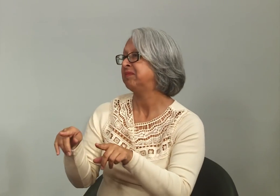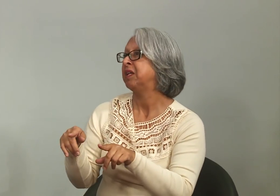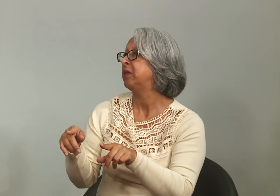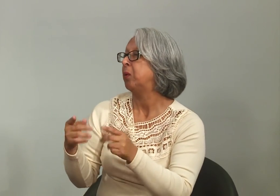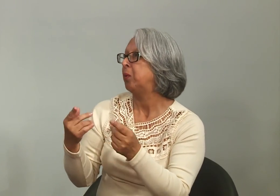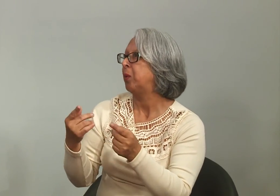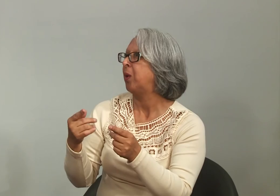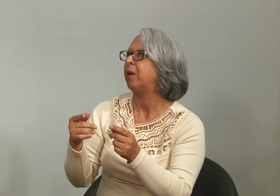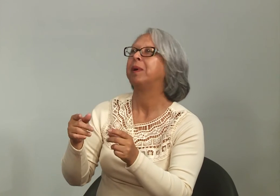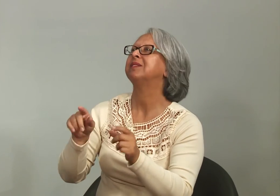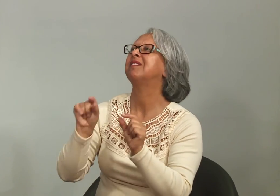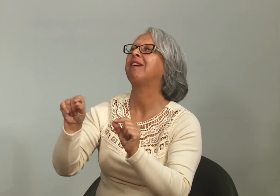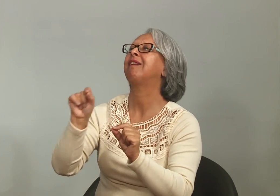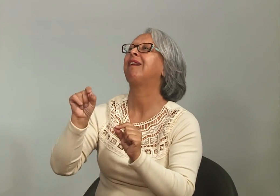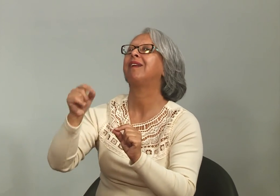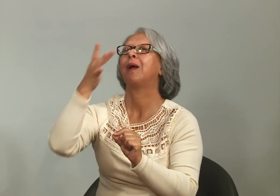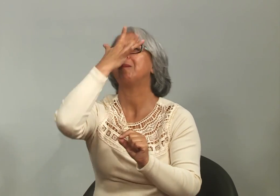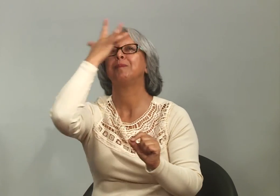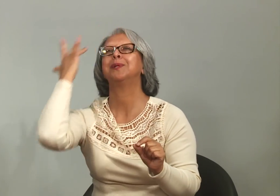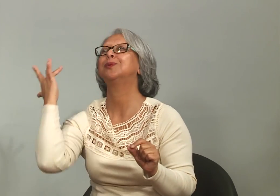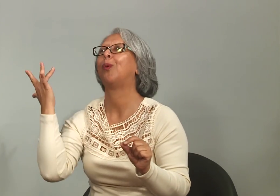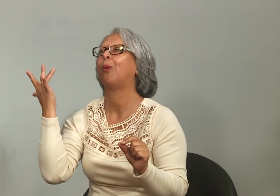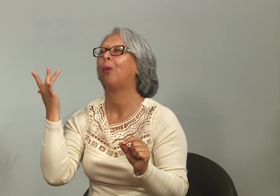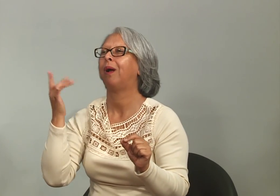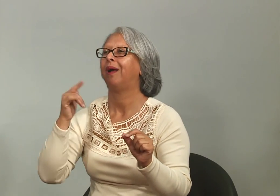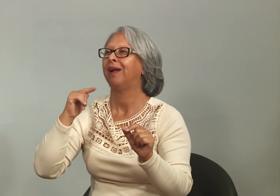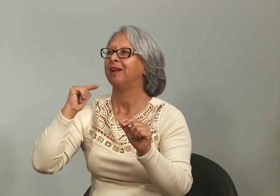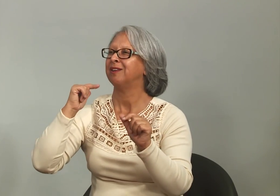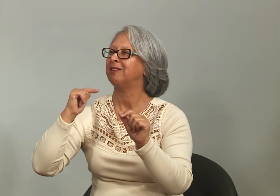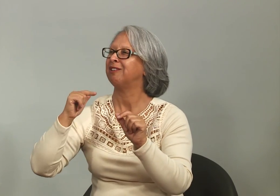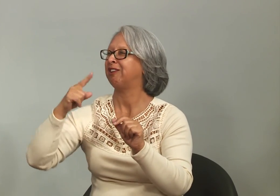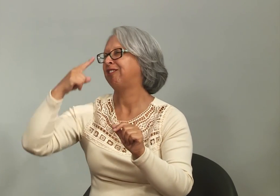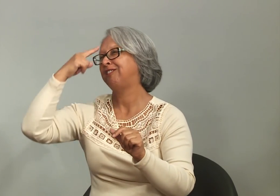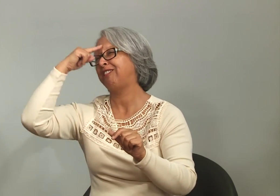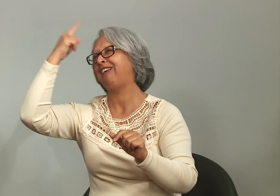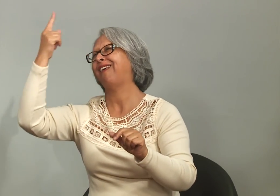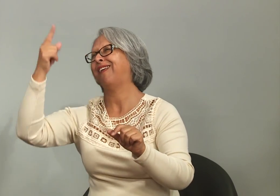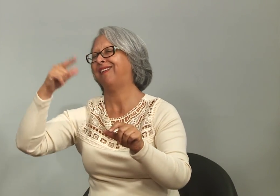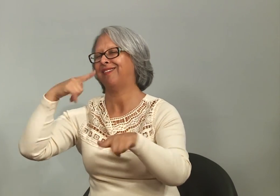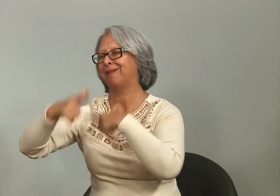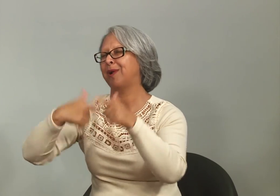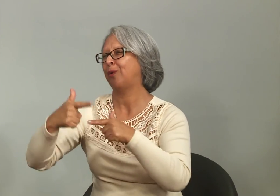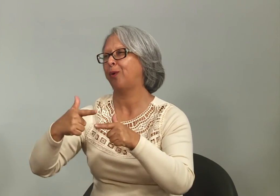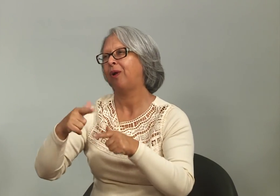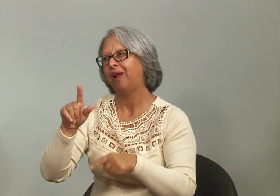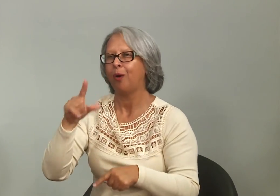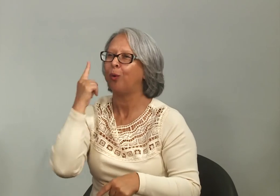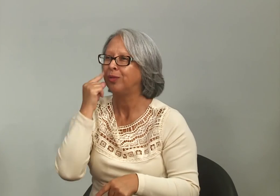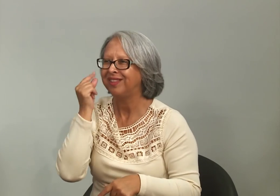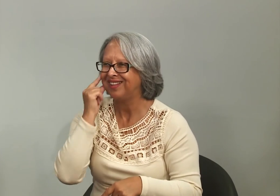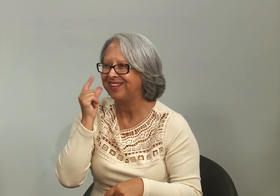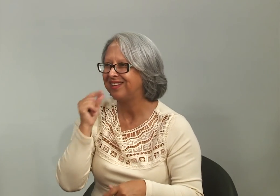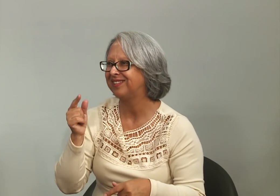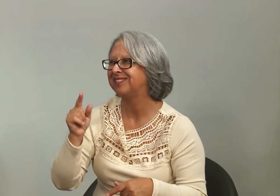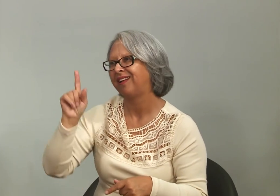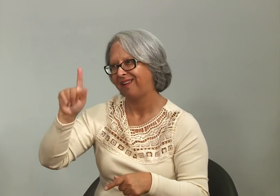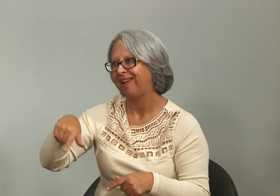Santa Catarina. Quem foi a pessoa que teve a ideia, né? Desse trabalho foi a Ronice